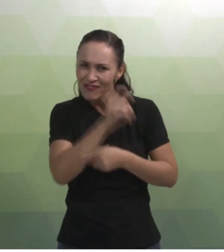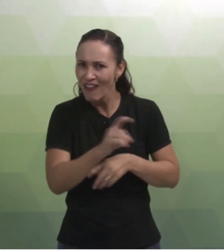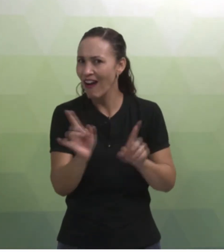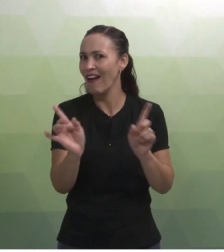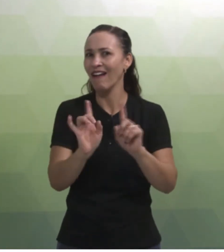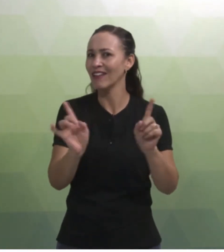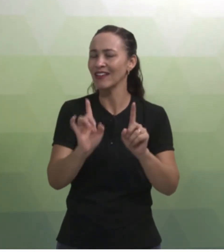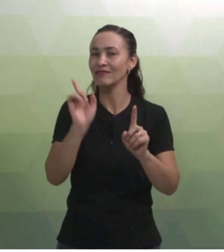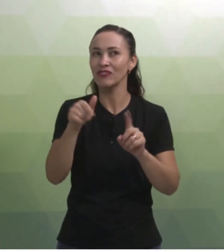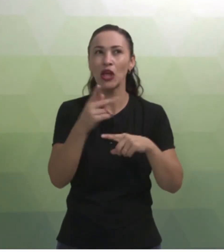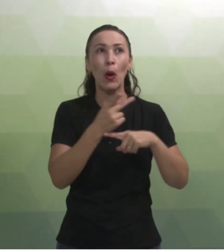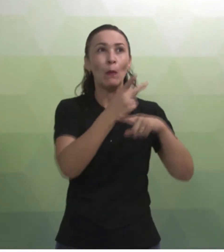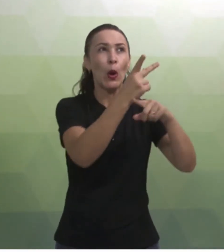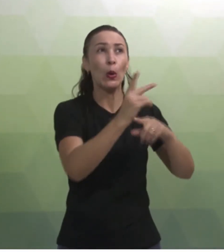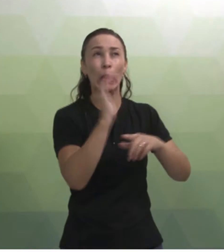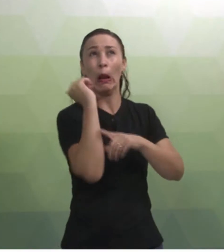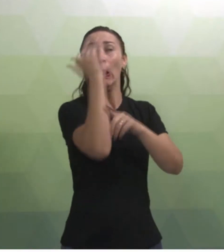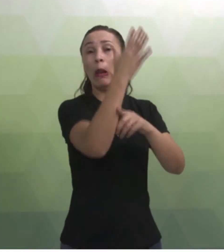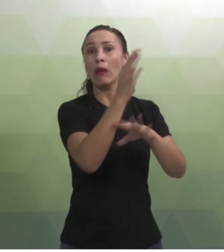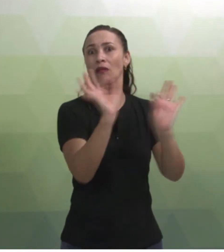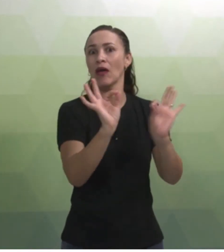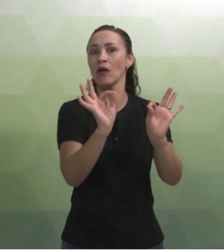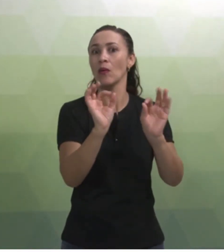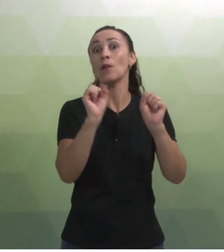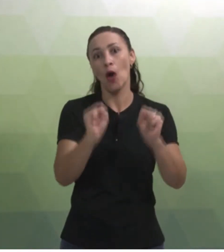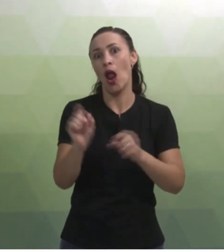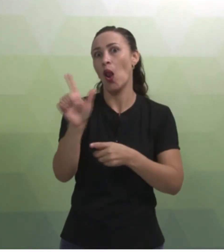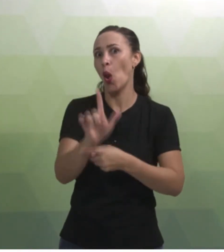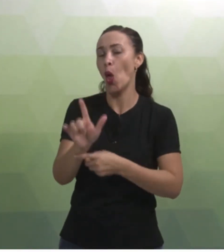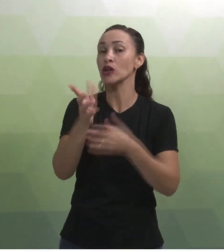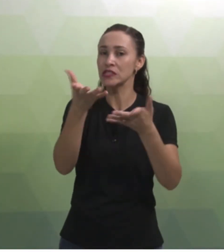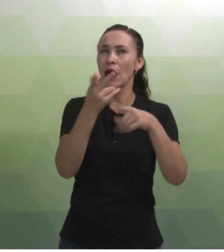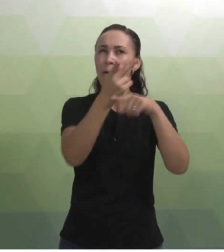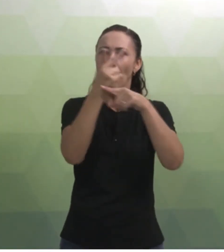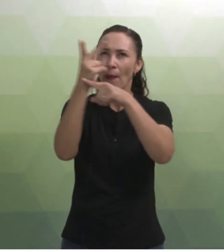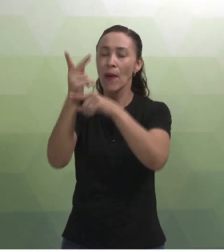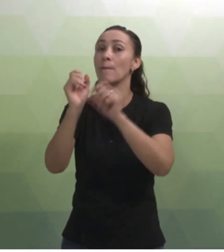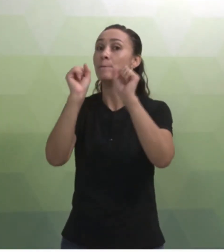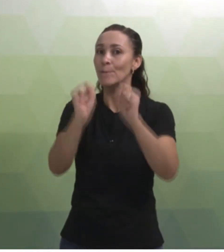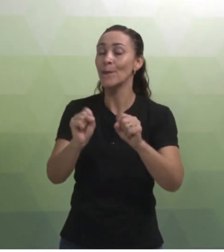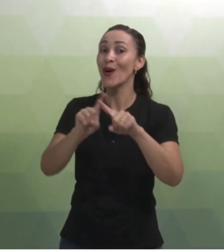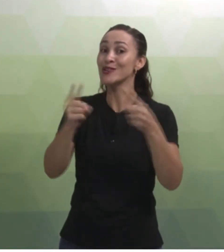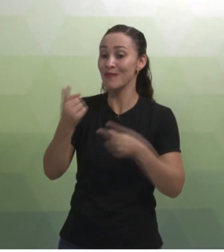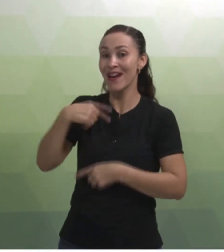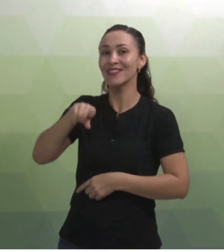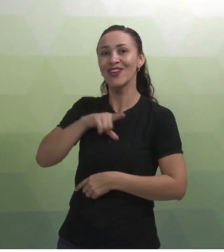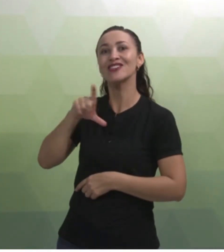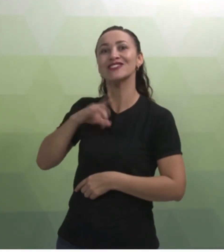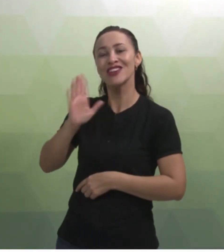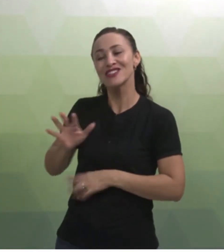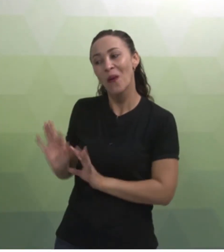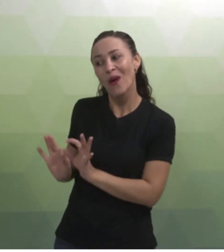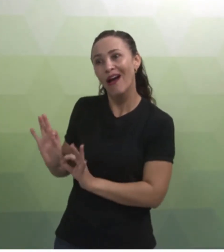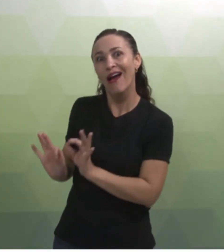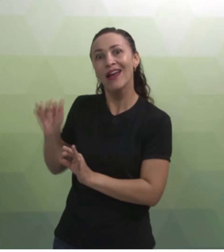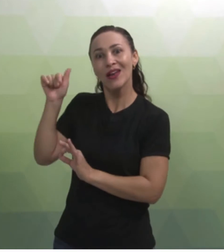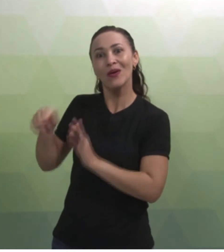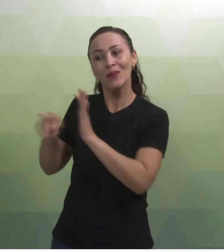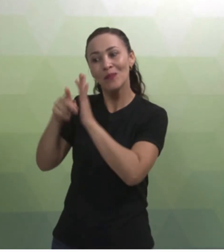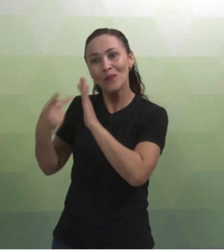procurar em outros espaços. Lógico, se quiserem, fiquem à vontade. Mas, nós já temos uma construção aqui no nosso próprio curso.